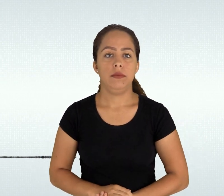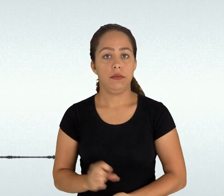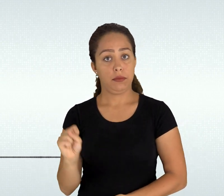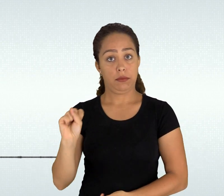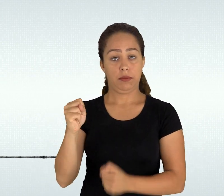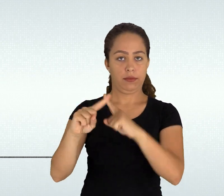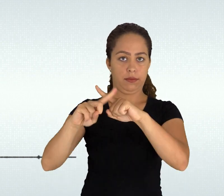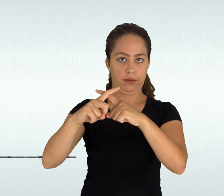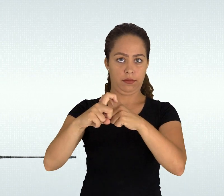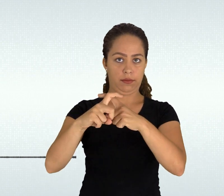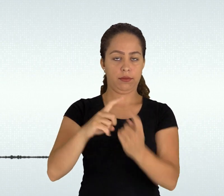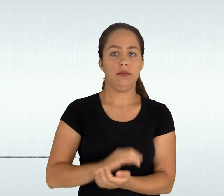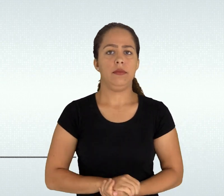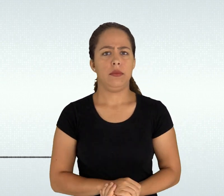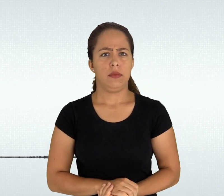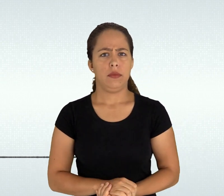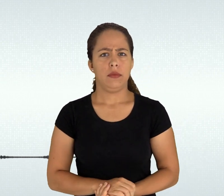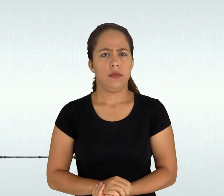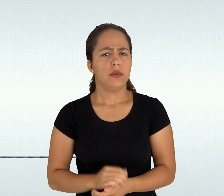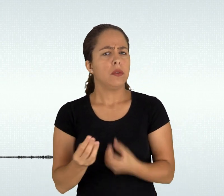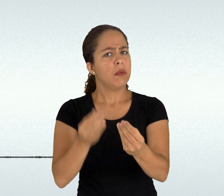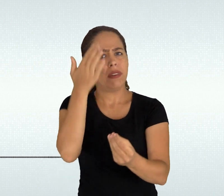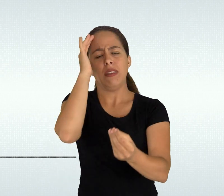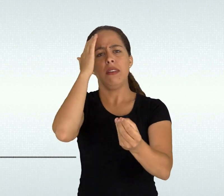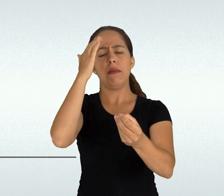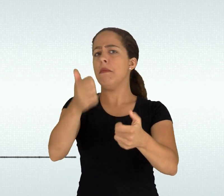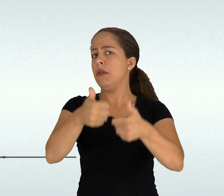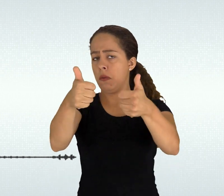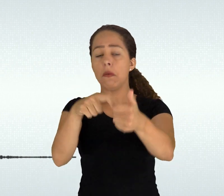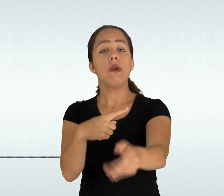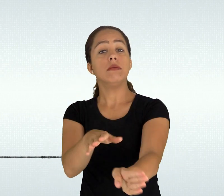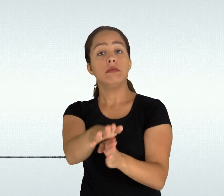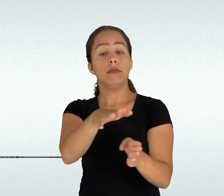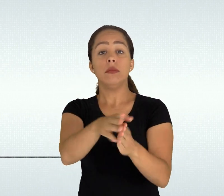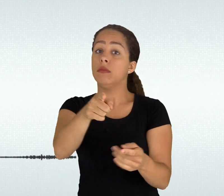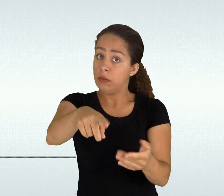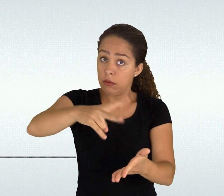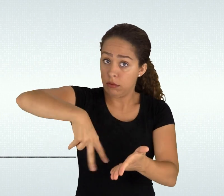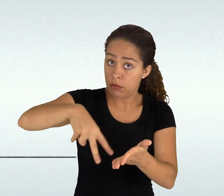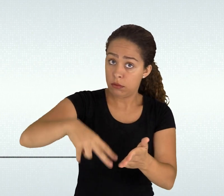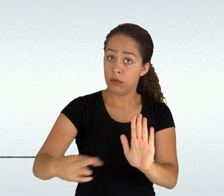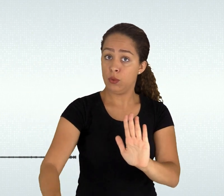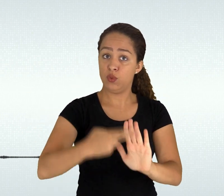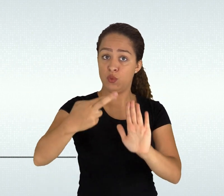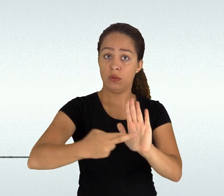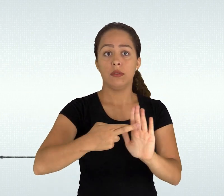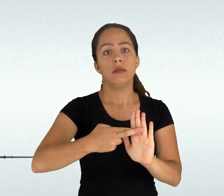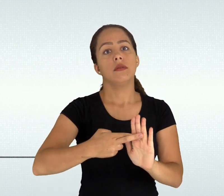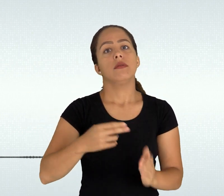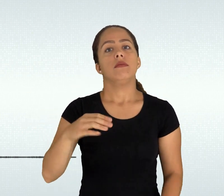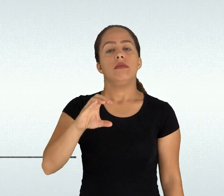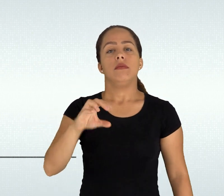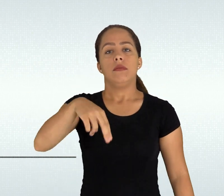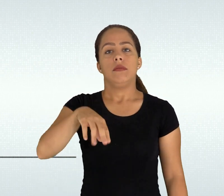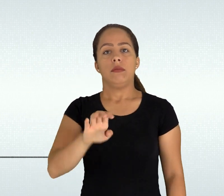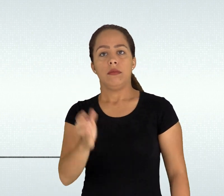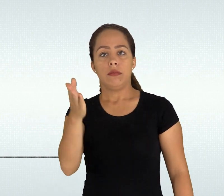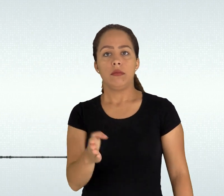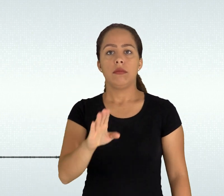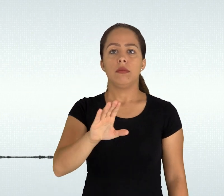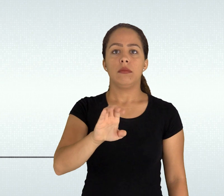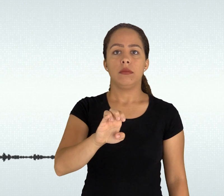país com um sistema de ensino cujos êxitos são mundialmente reconhecidos você pode ler mais